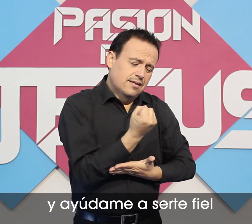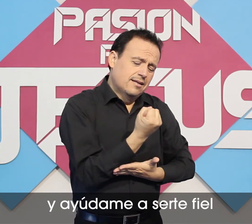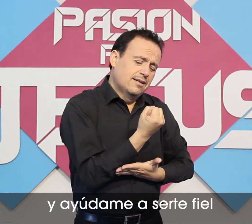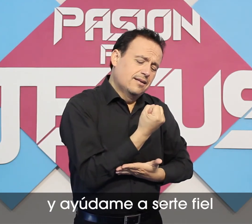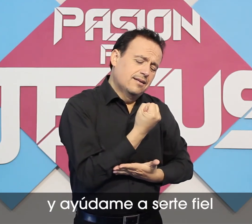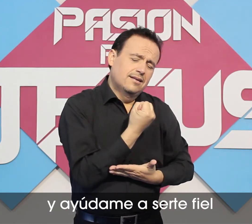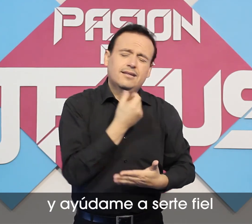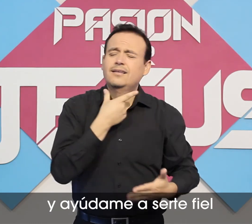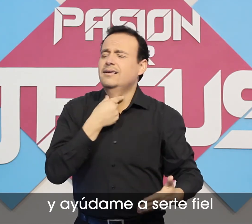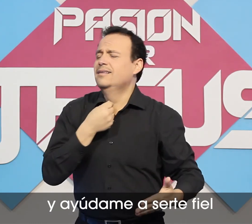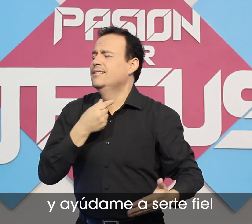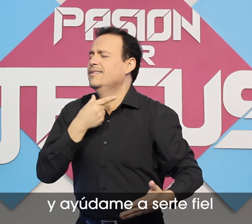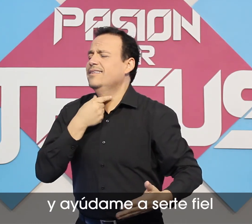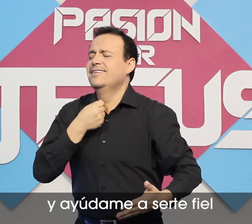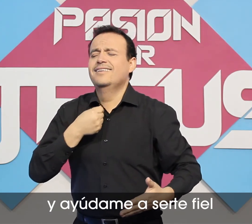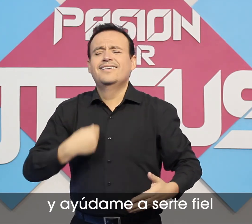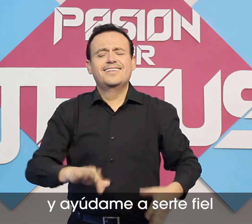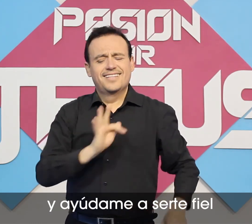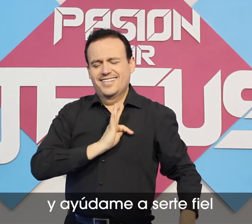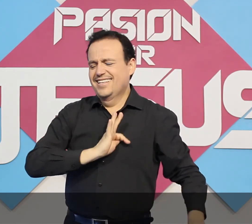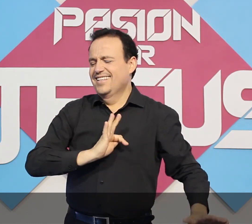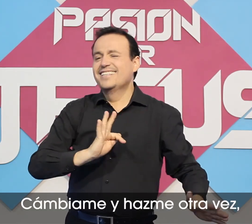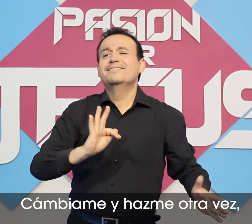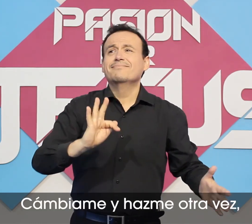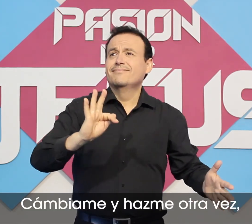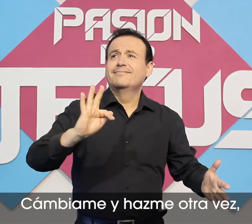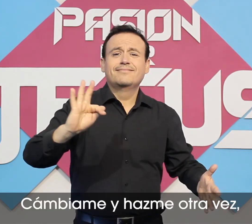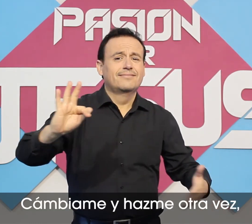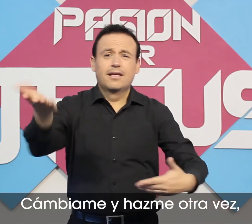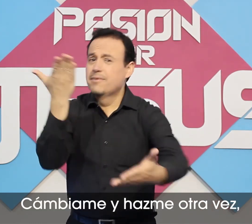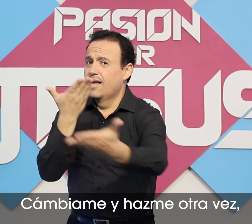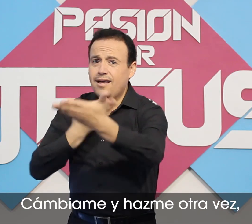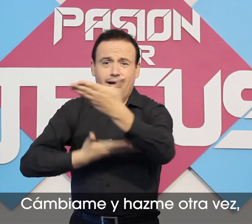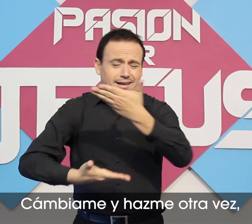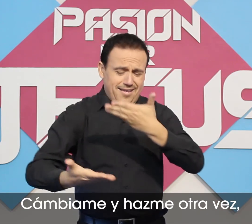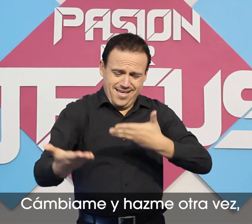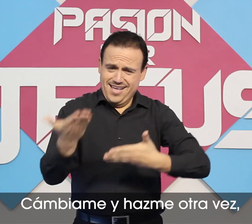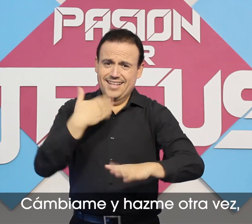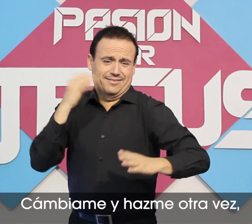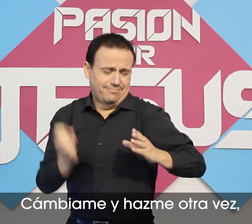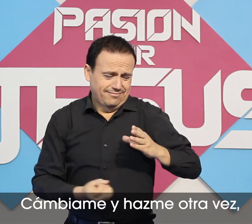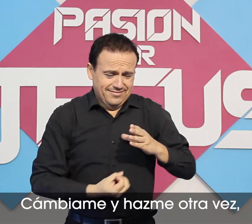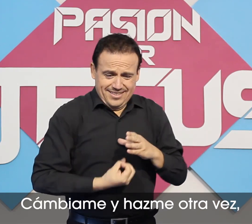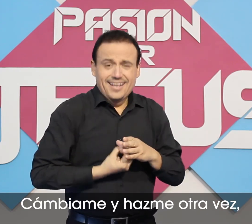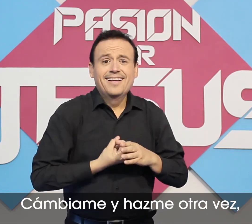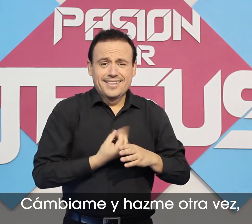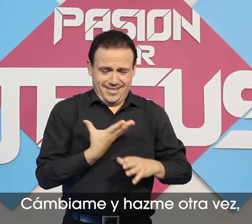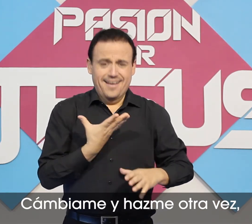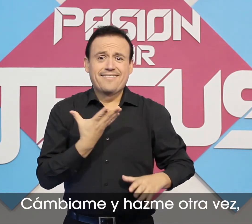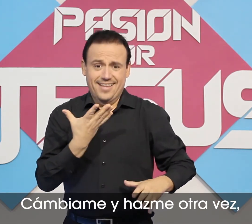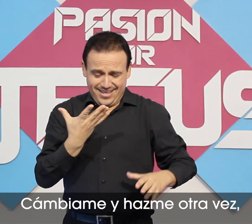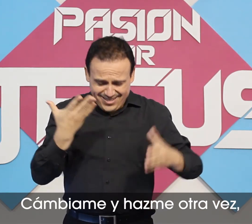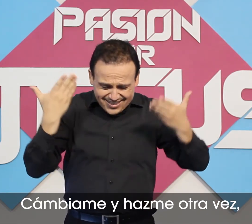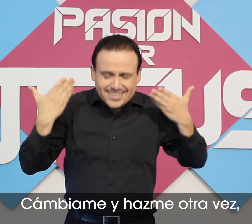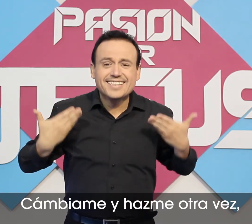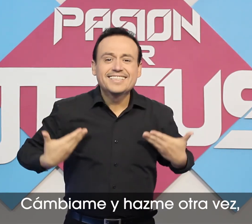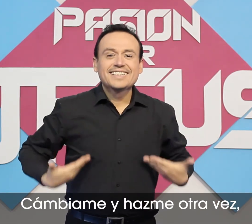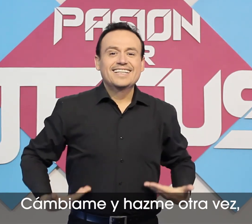ser de fiel Cámbiame y hazme otra vez